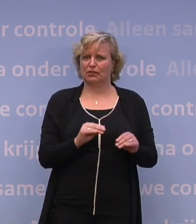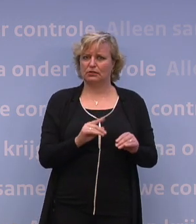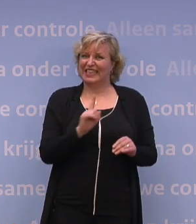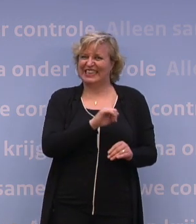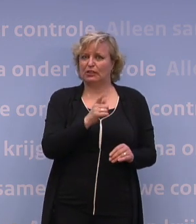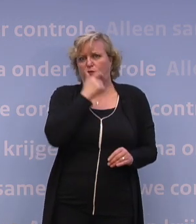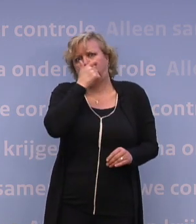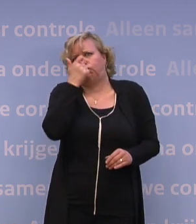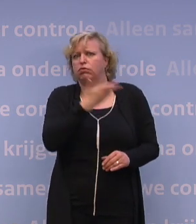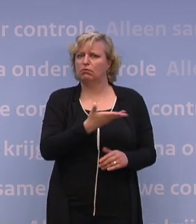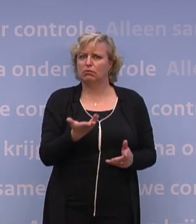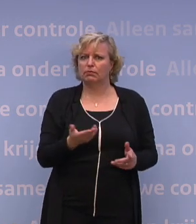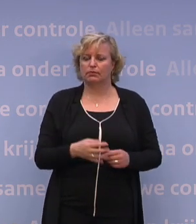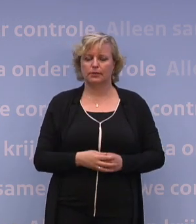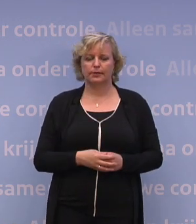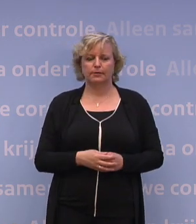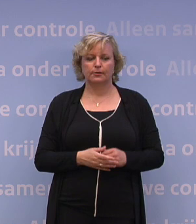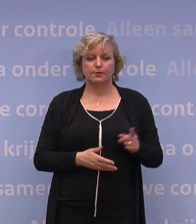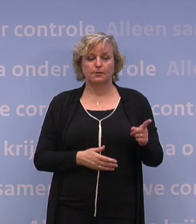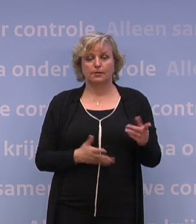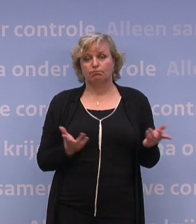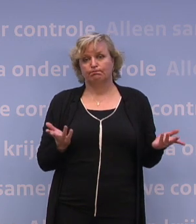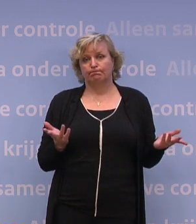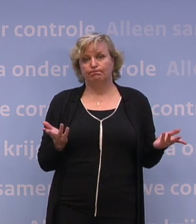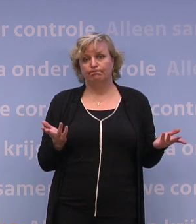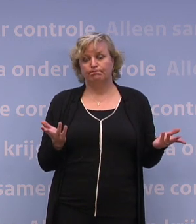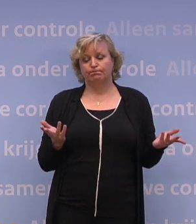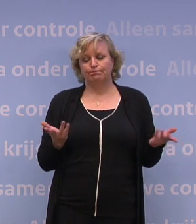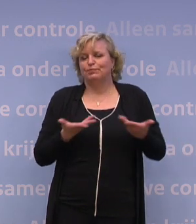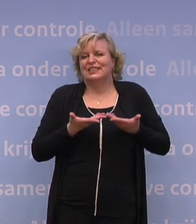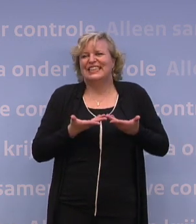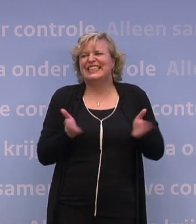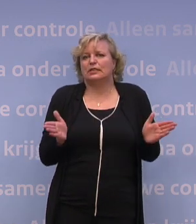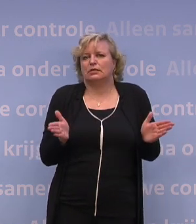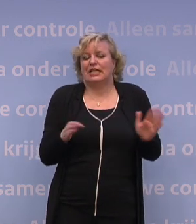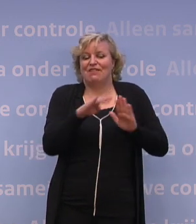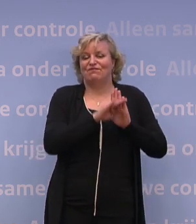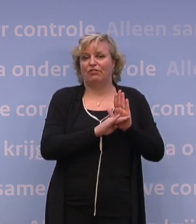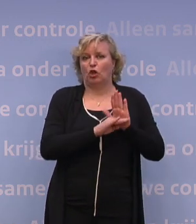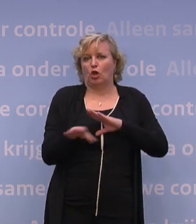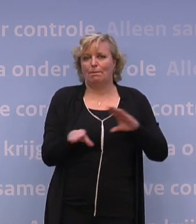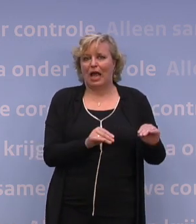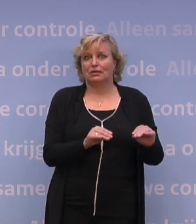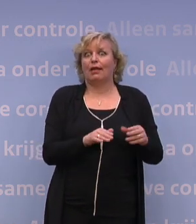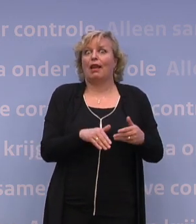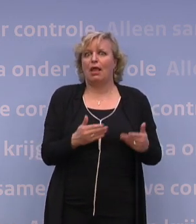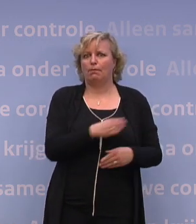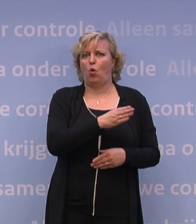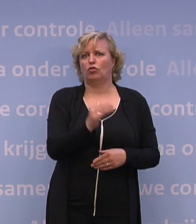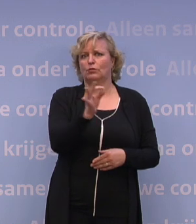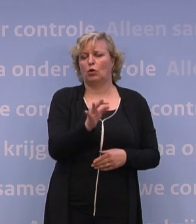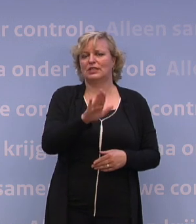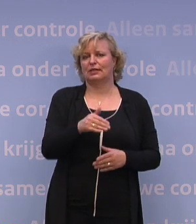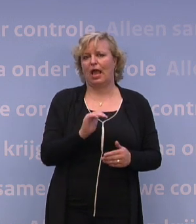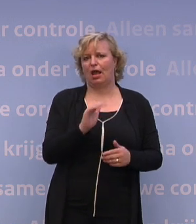worden? Kijk, je moet zich voorstellen, geen enkele wettelijke maatregel heeft een honderd procent naleving natuurlijk. Je moet